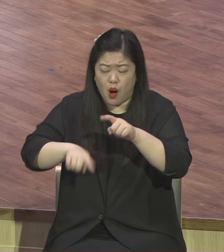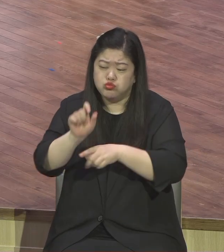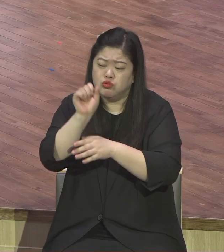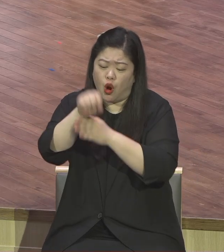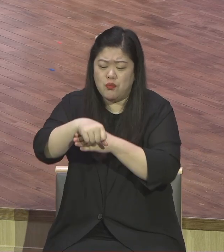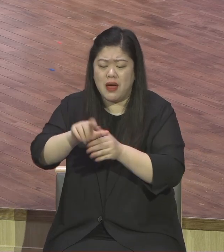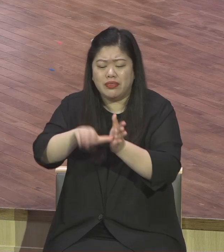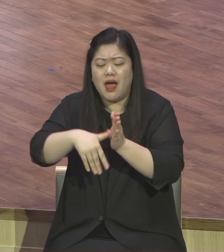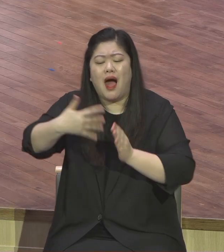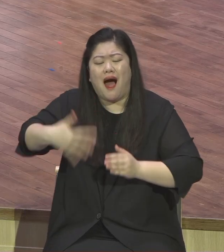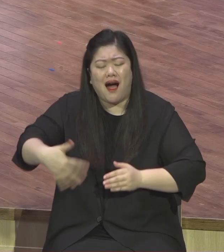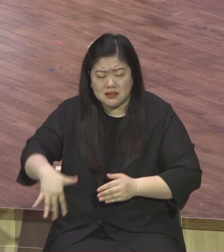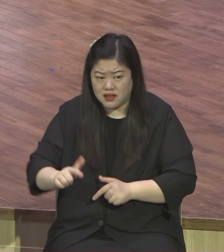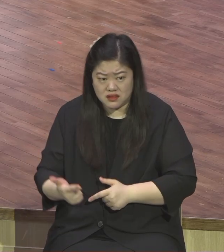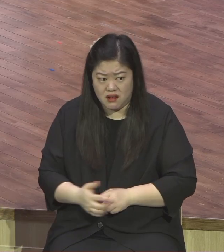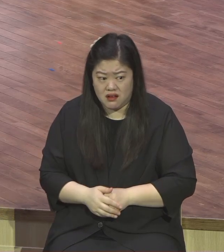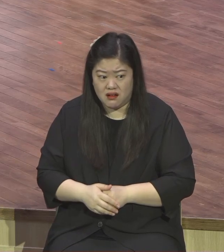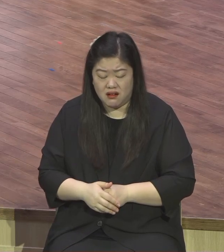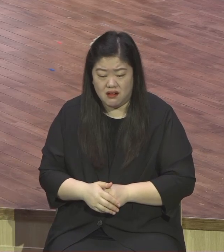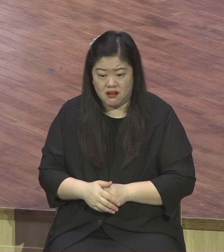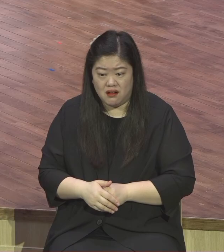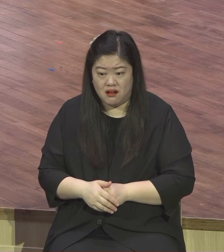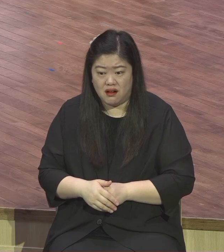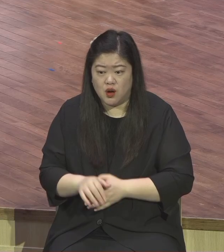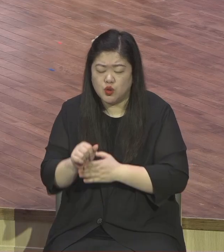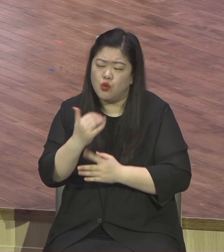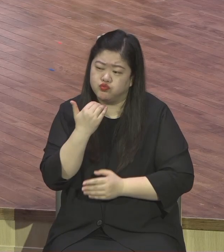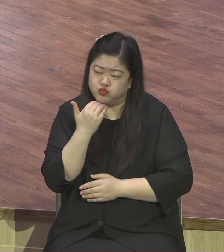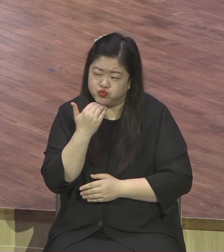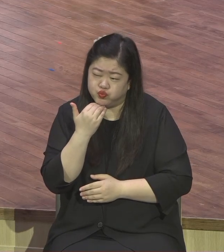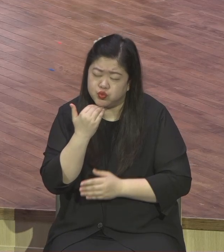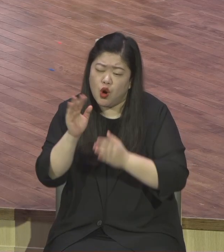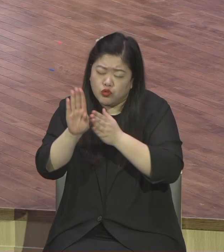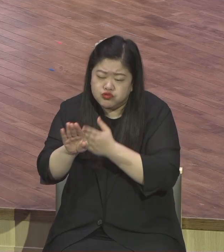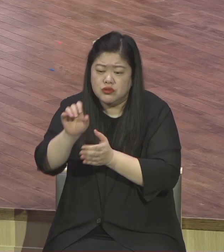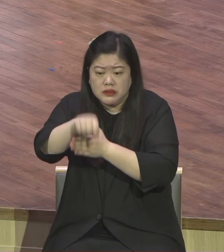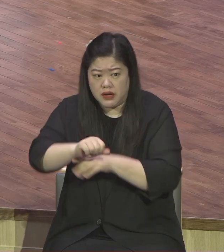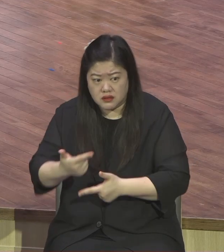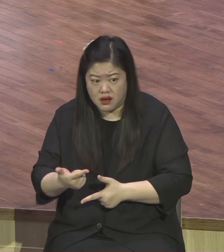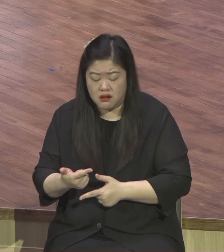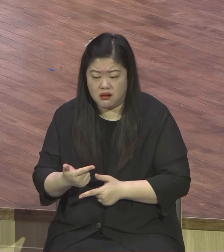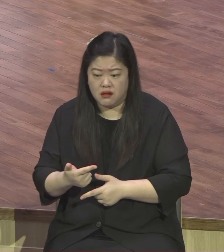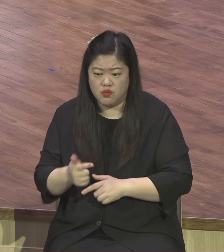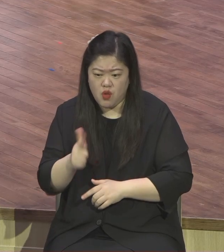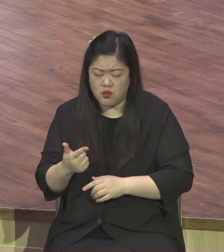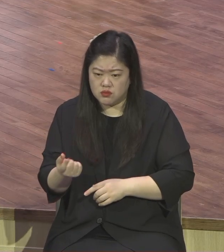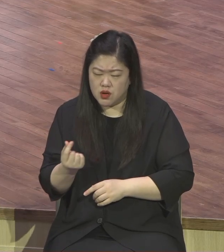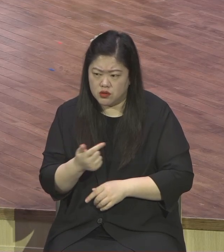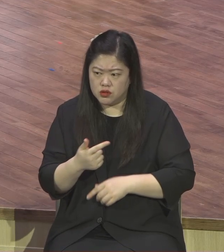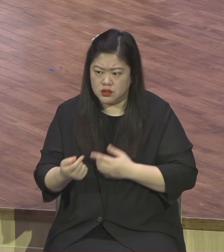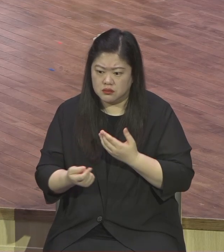나무가 열매를 없을 수 있지 않느냐 그냥 그렇게 지나가시면 될 것을 참 옹졸하시게 왜 굳이 그렇게